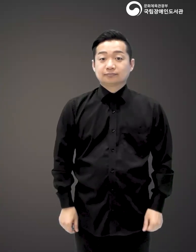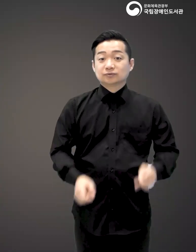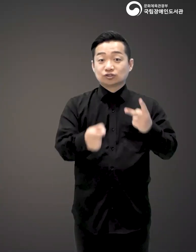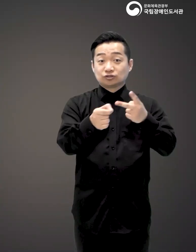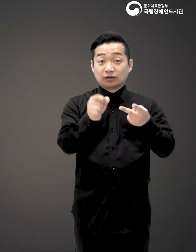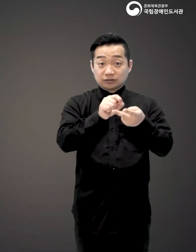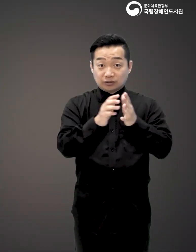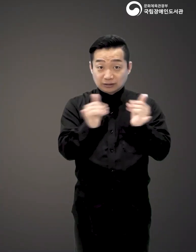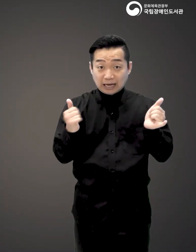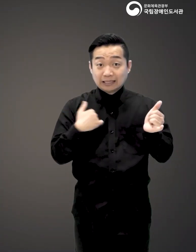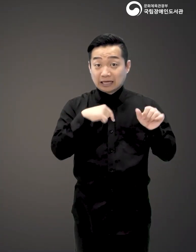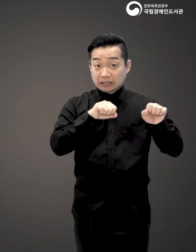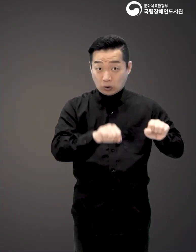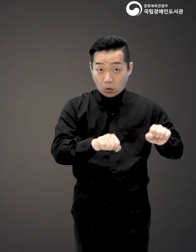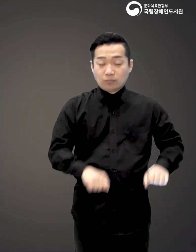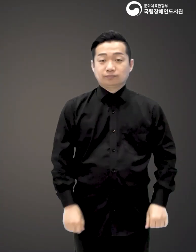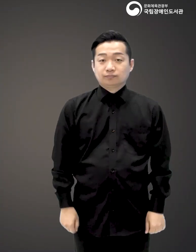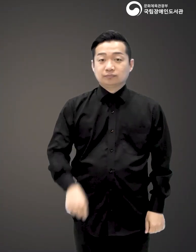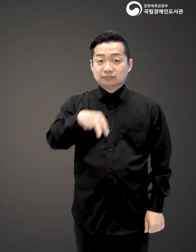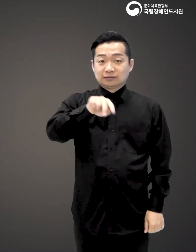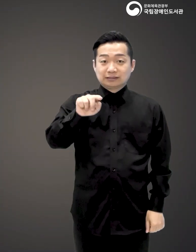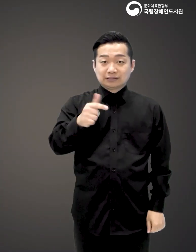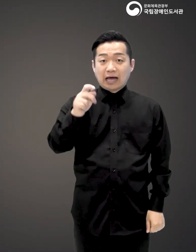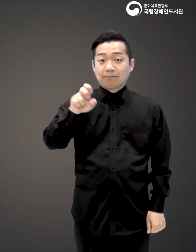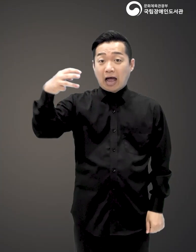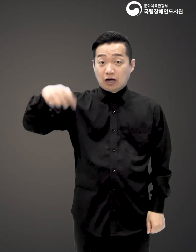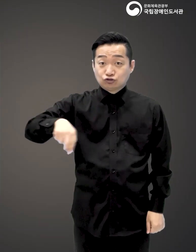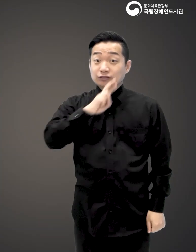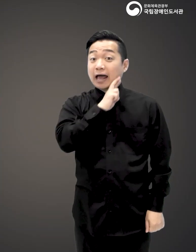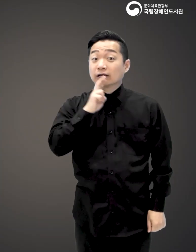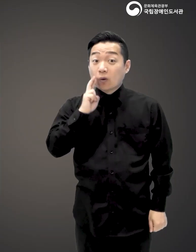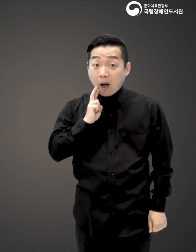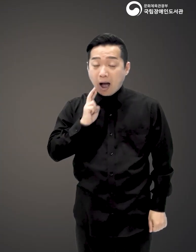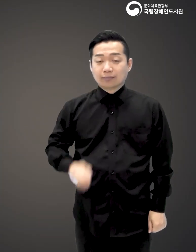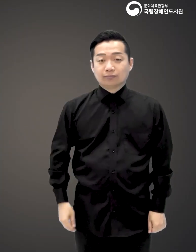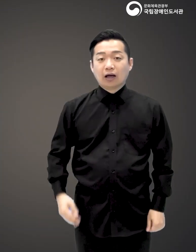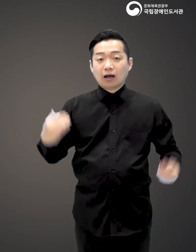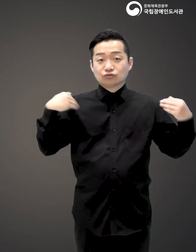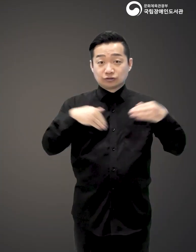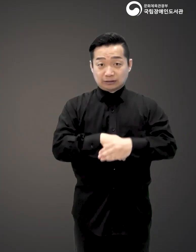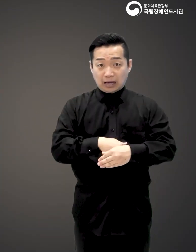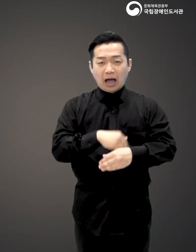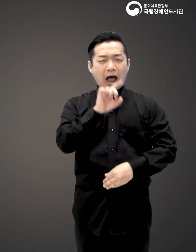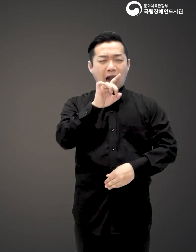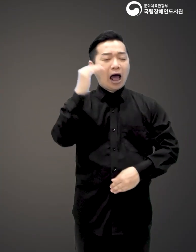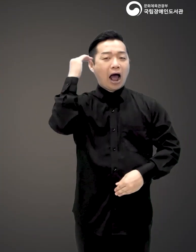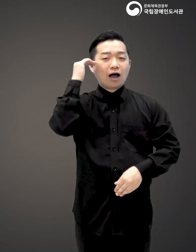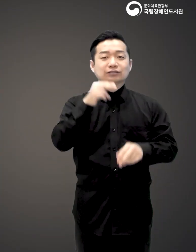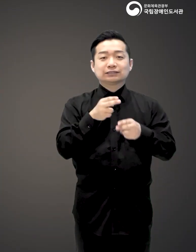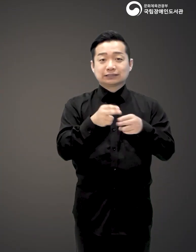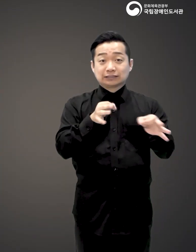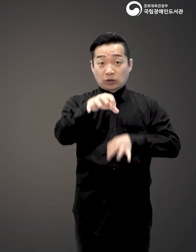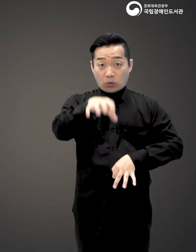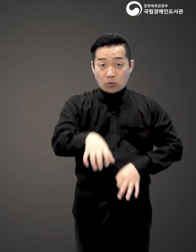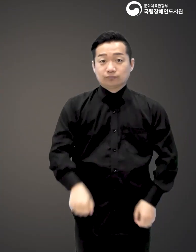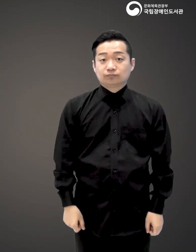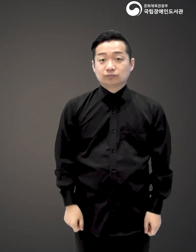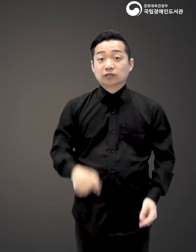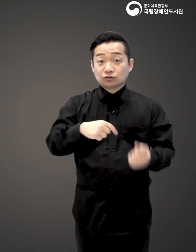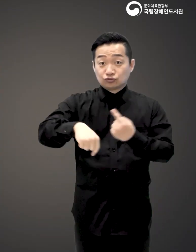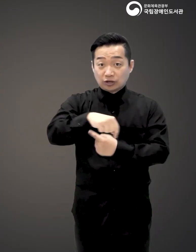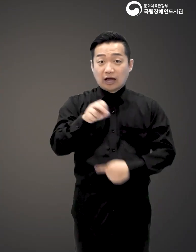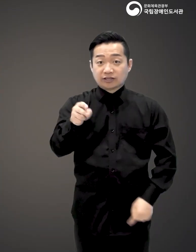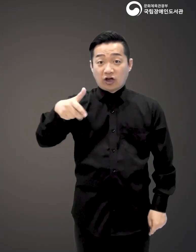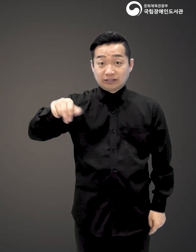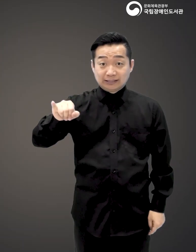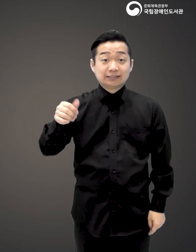두 번째 저자는 제가 이곳에 있는 산마루 레스토랑이라고 부탄에서 유일한 한국 식당인데요. 여기에